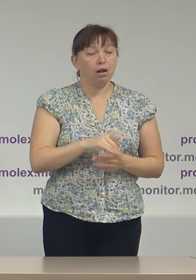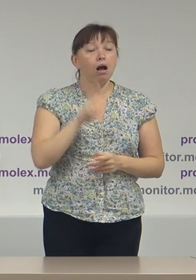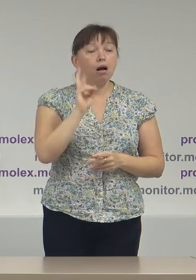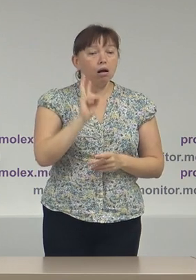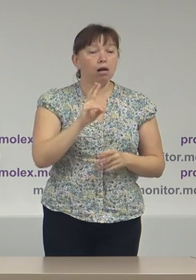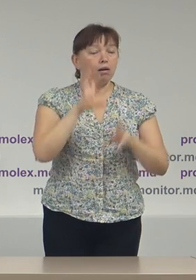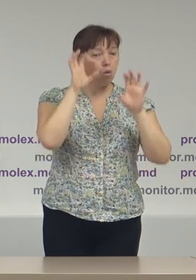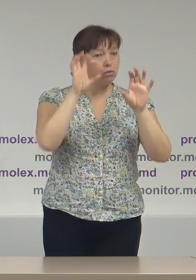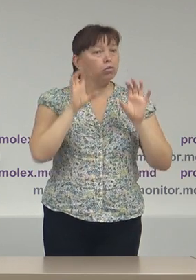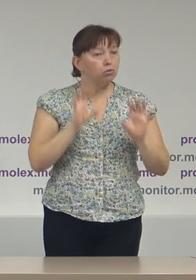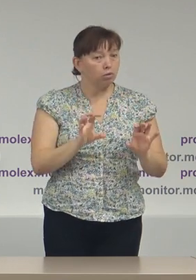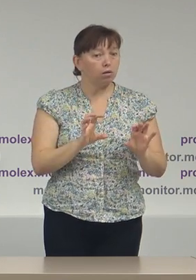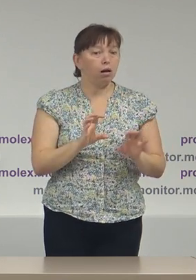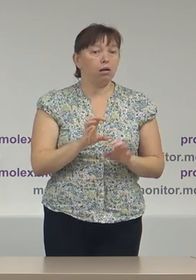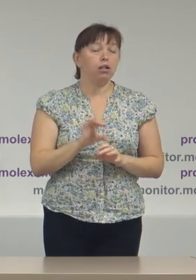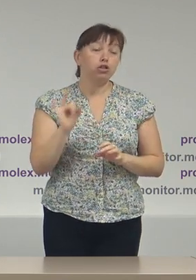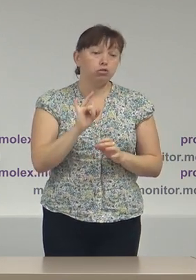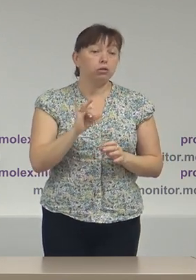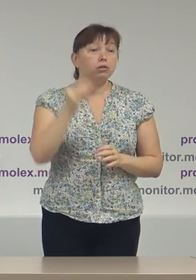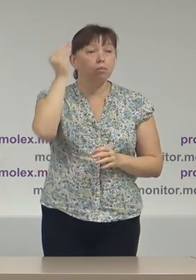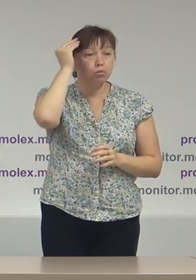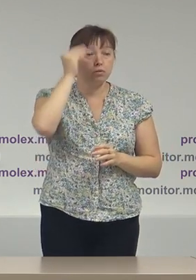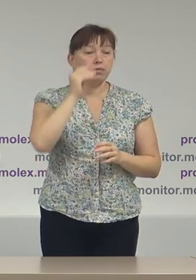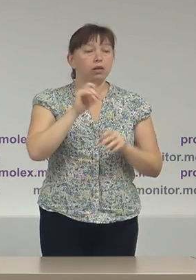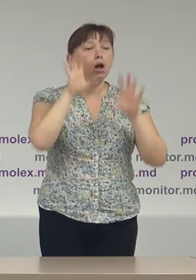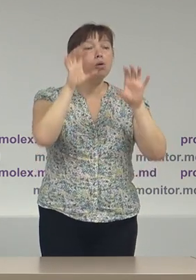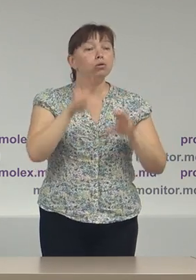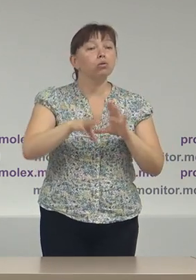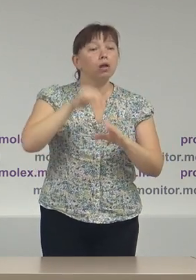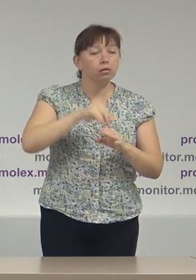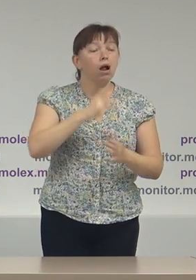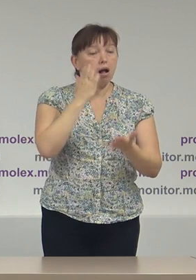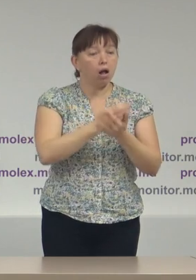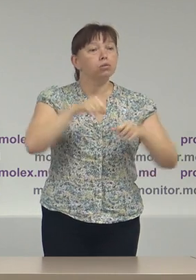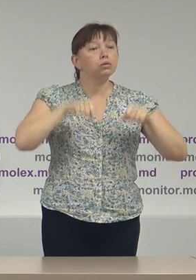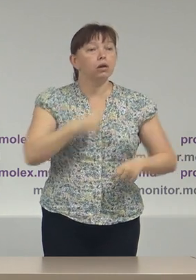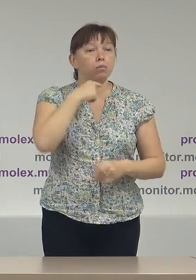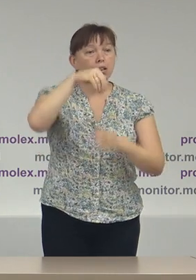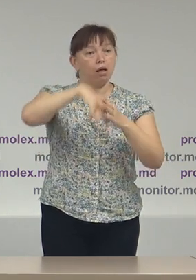constituțional și din punct de vedere a codului electoral dispun de dreptul de vot